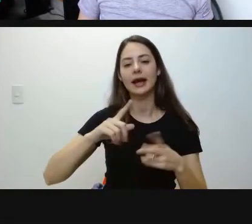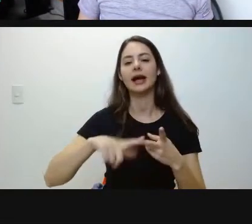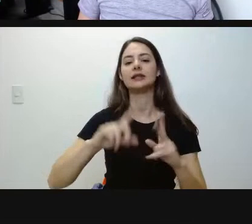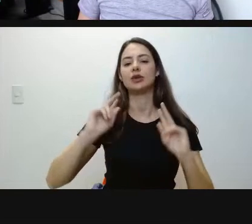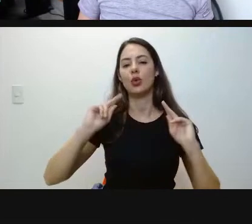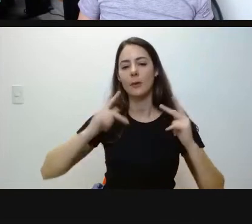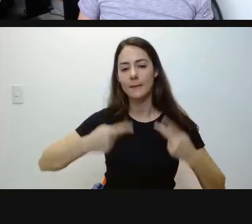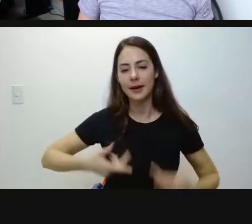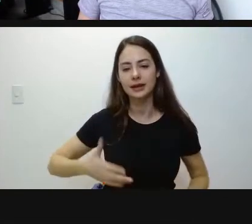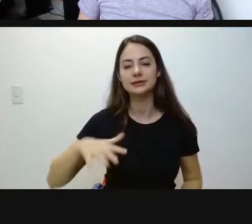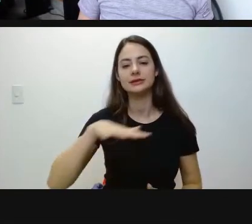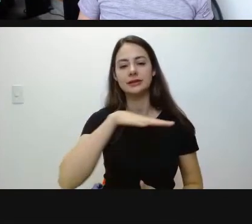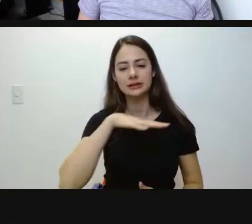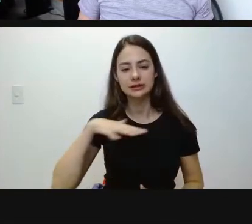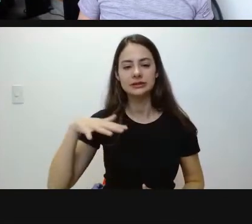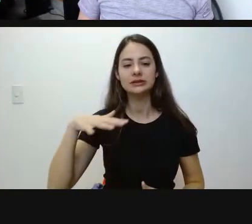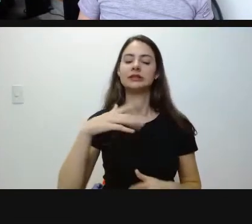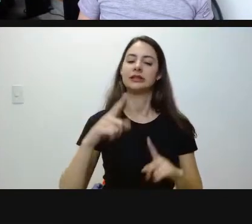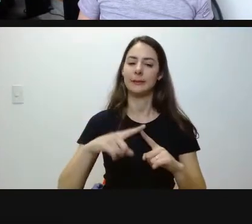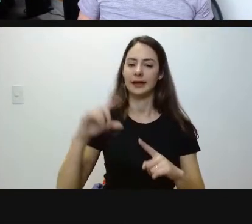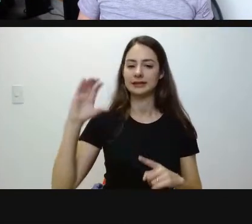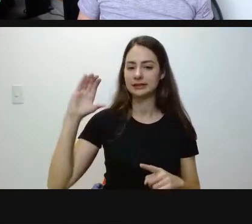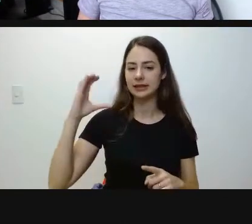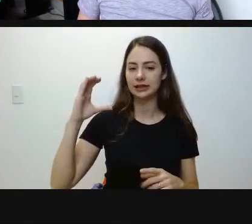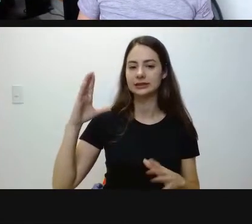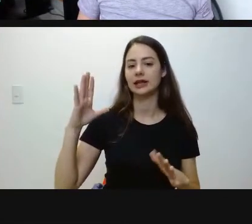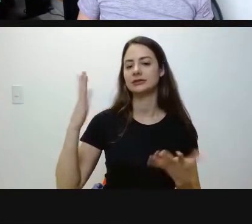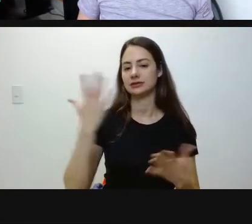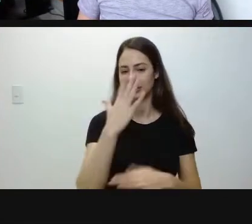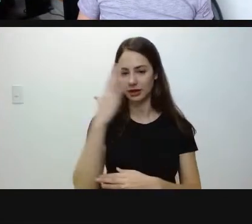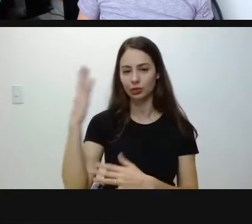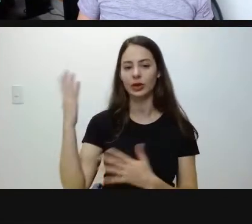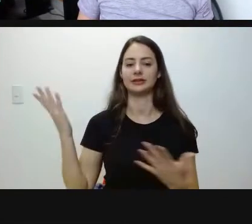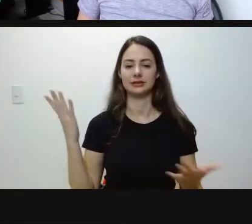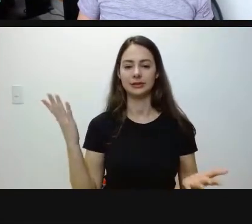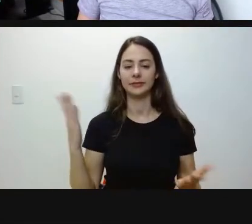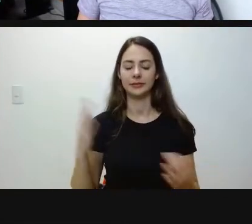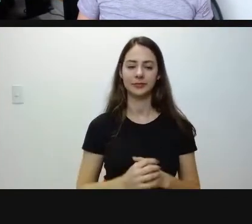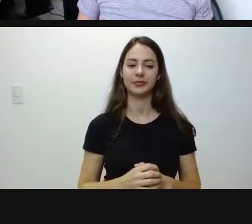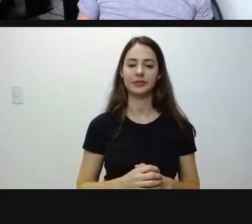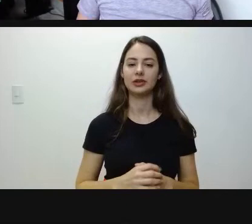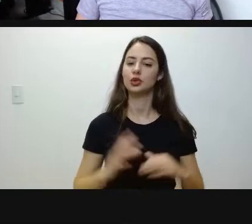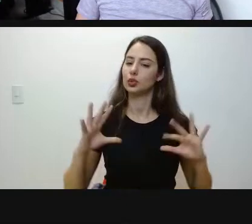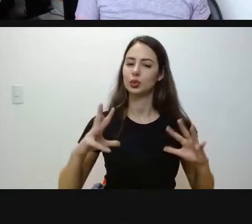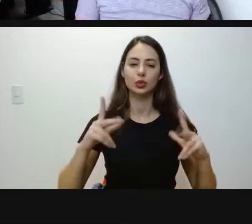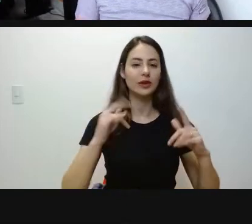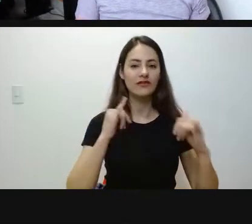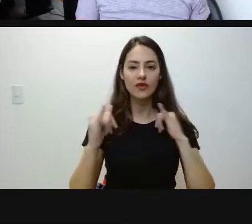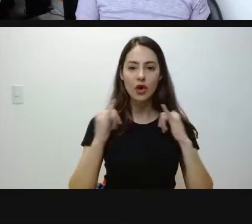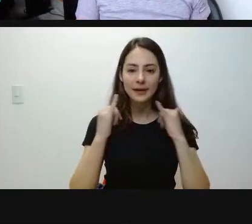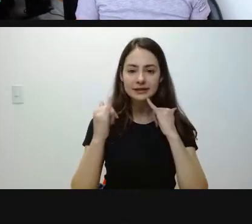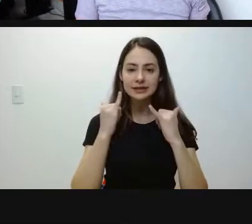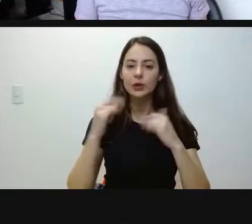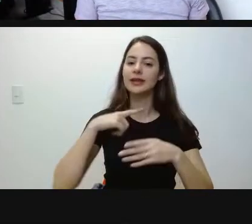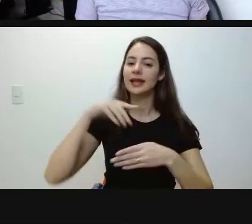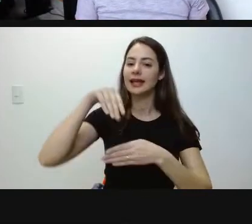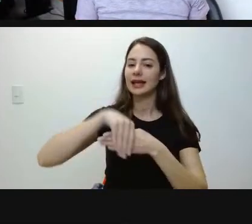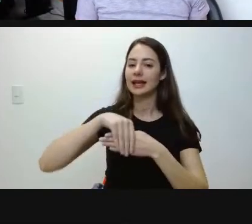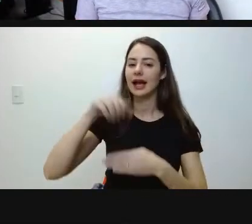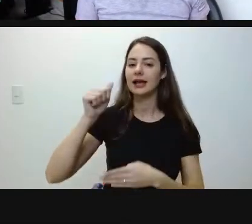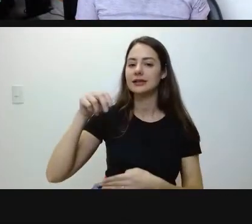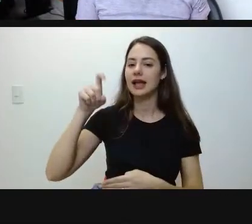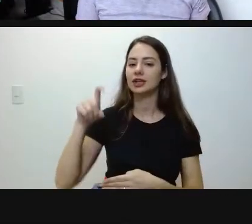e áreas de ciências da natureza. Então, todas essas informações estão no anexo 6 do edital.